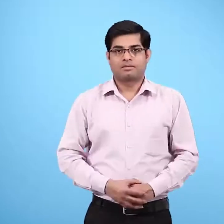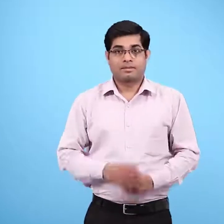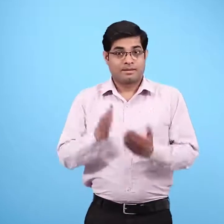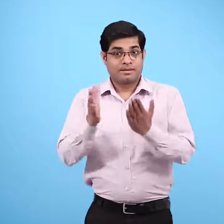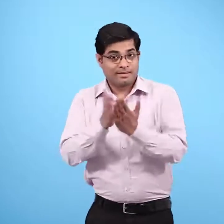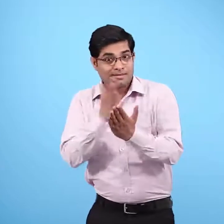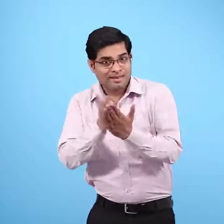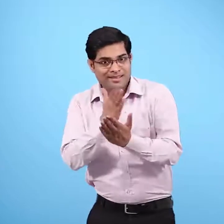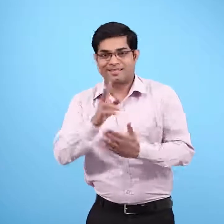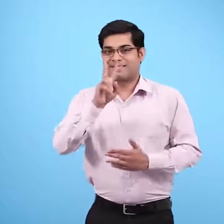प्रिष्ट 28